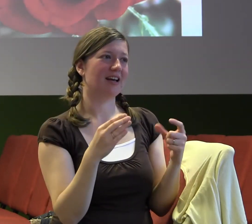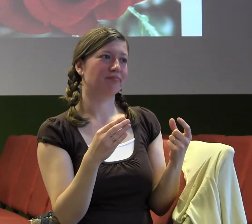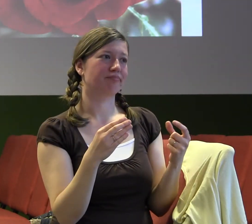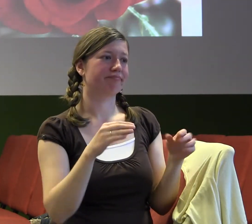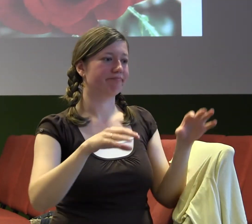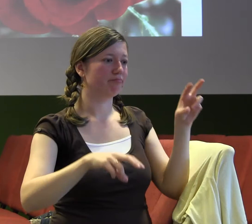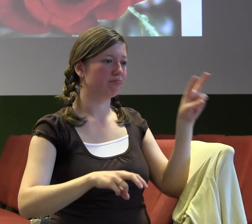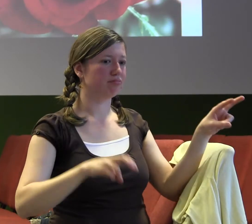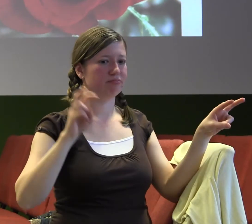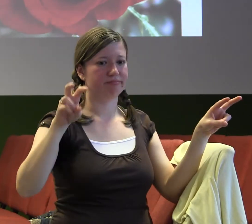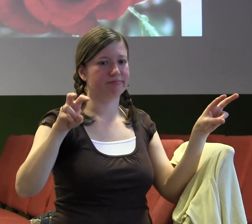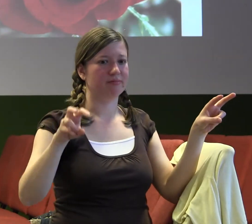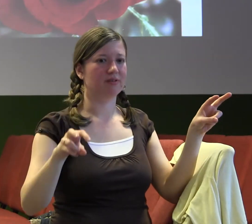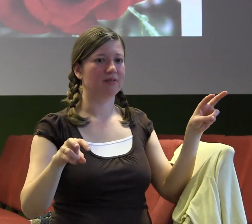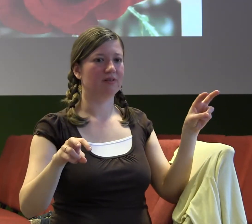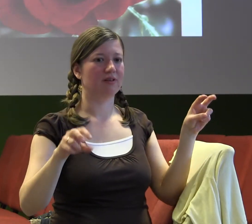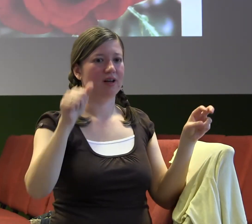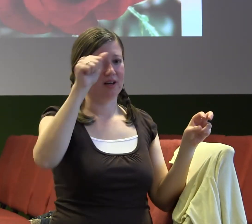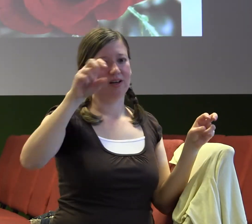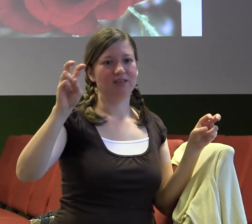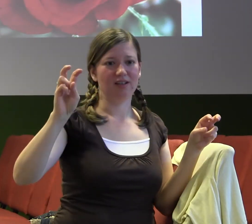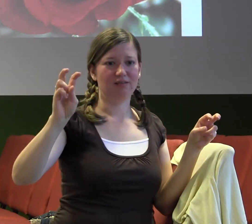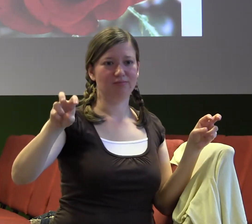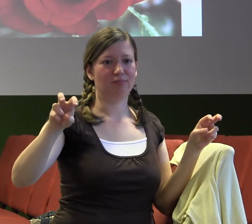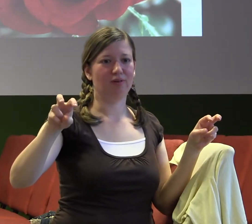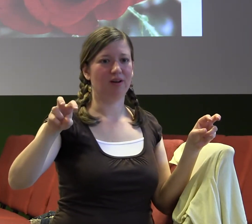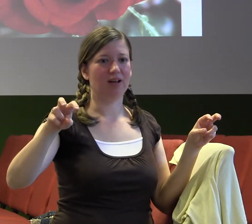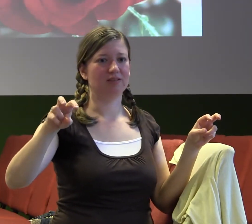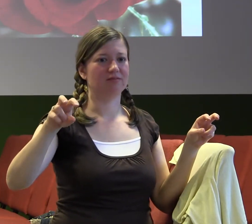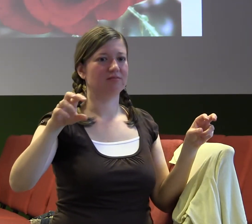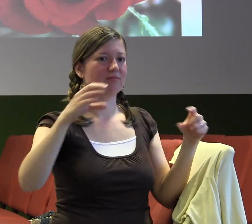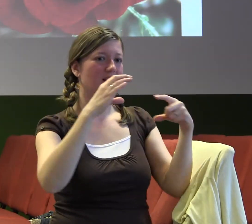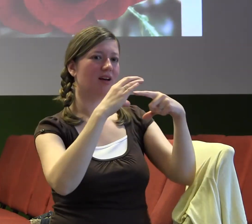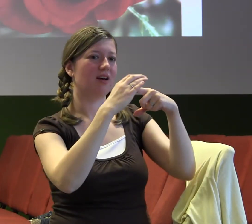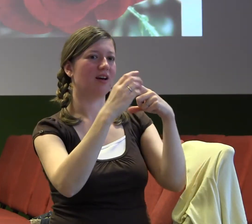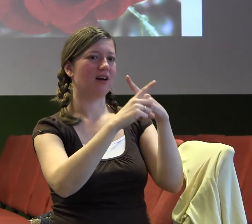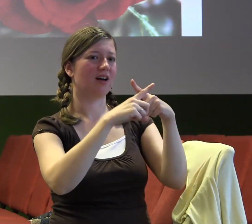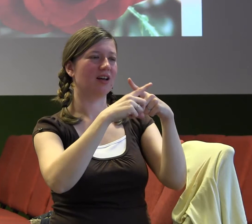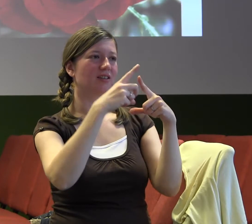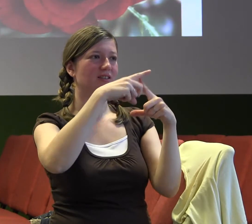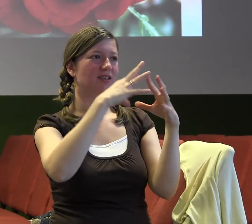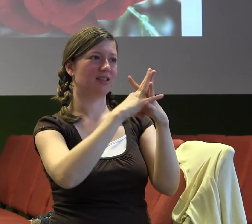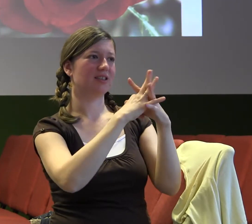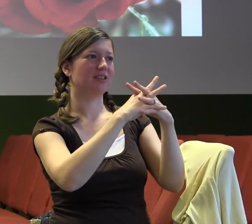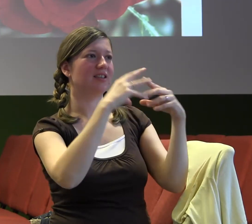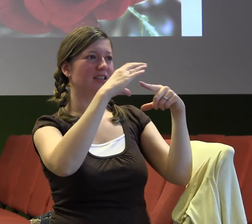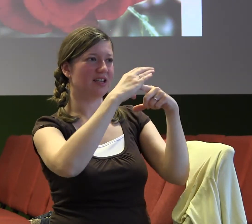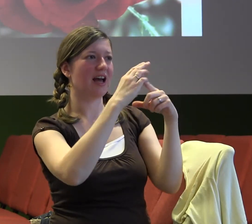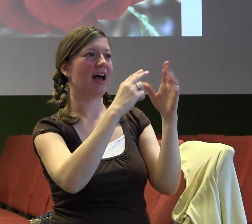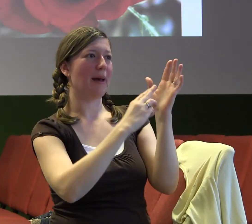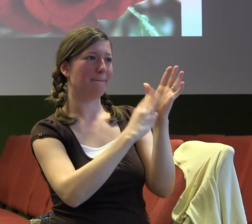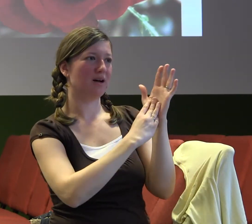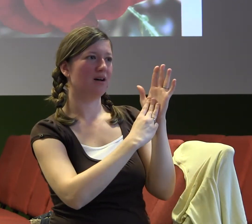těším se, až sama vypadnu, až bude, já nevím, dvě hodiny, nebo čtyři hodiny, nebo šest hodin a půjdu s tadyma a budu moct